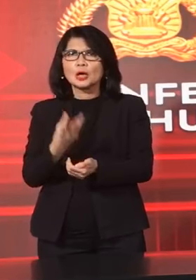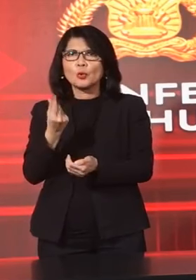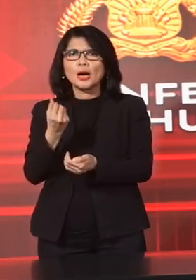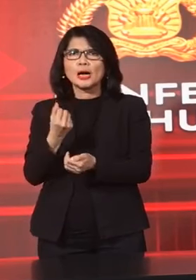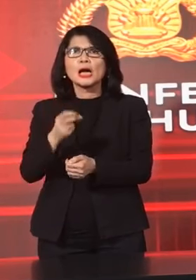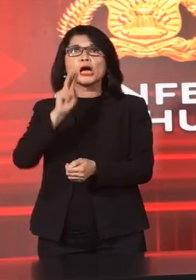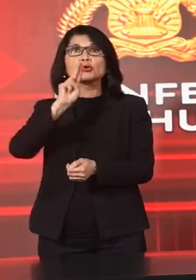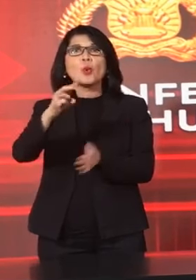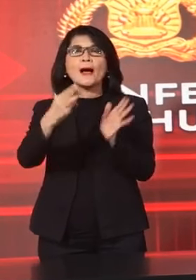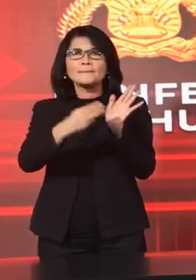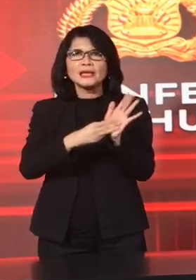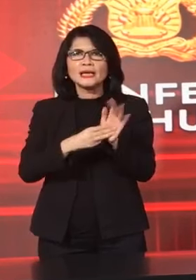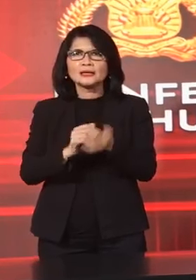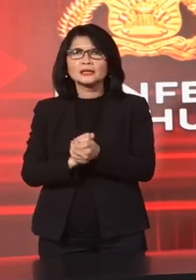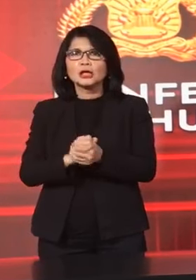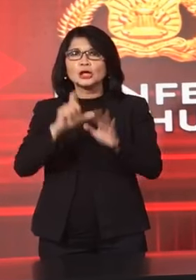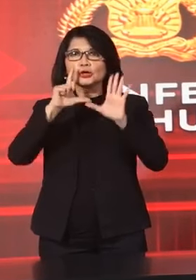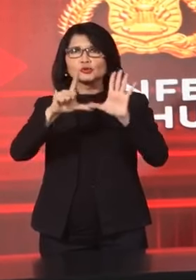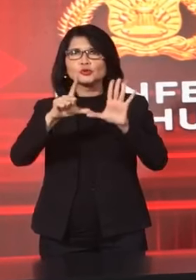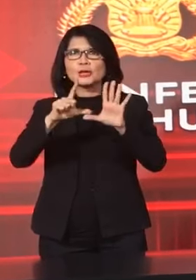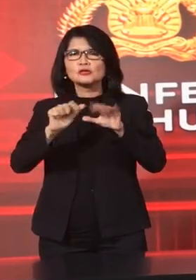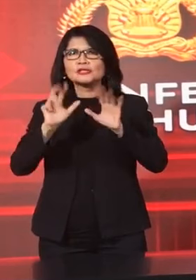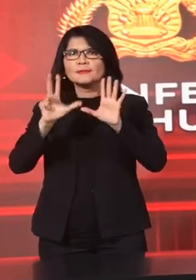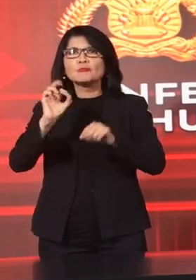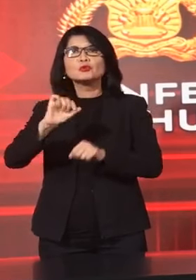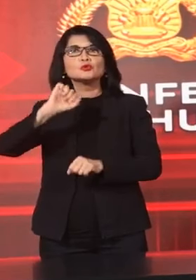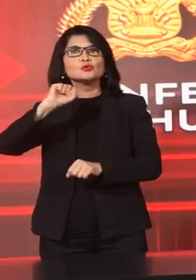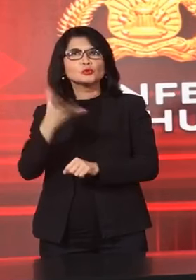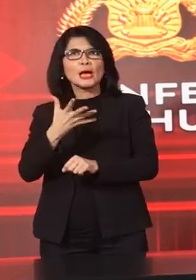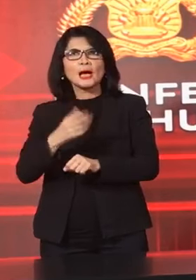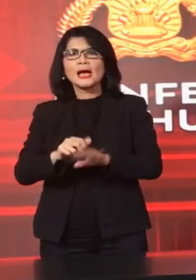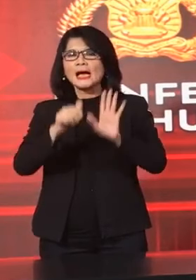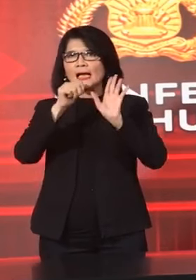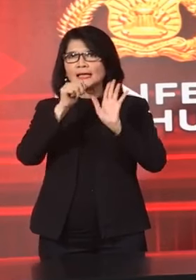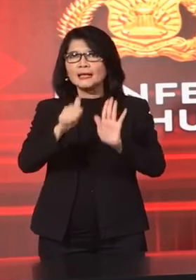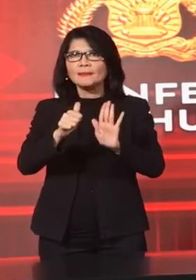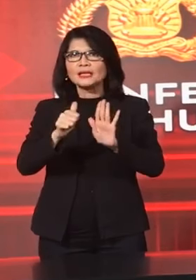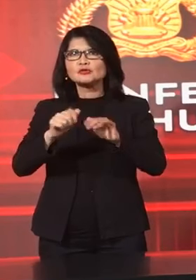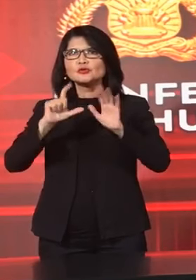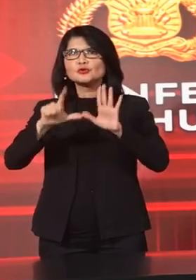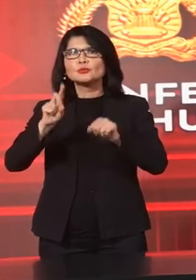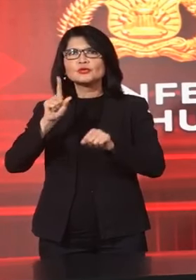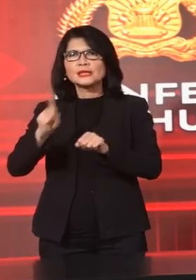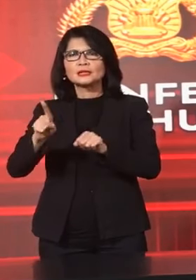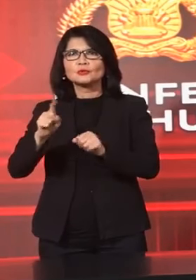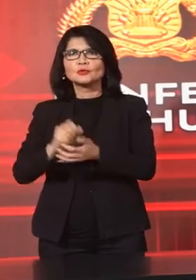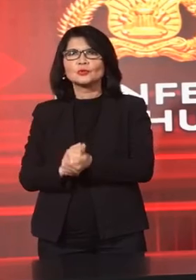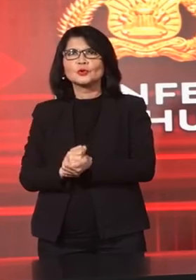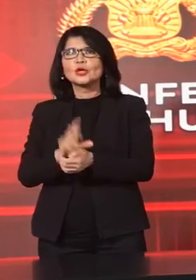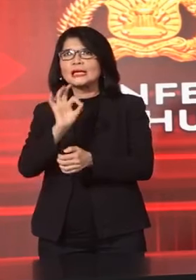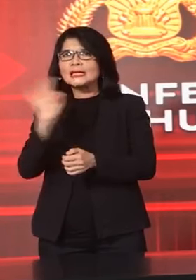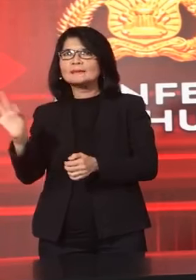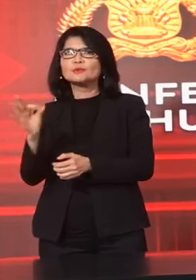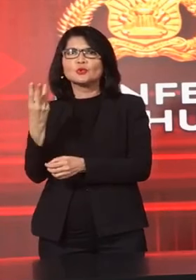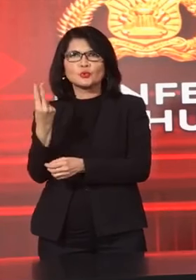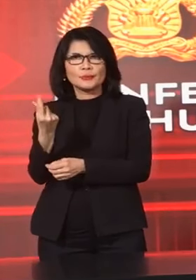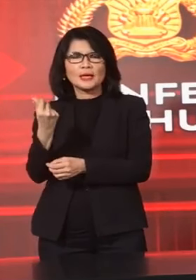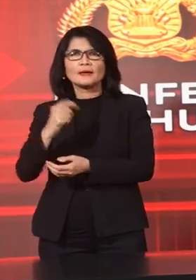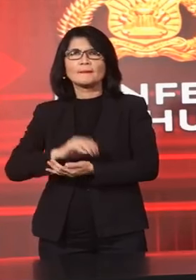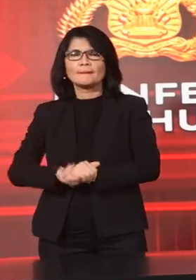Miliar 790 Juta 671 Rupiah